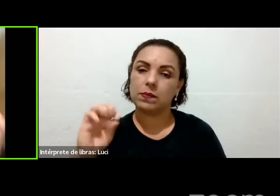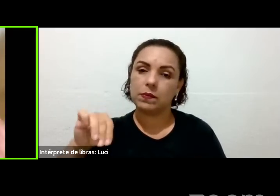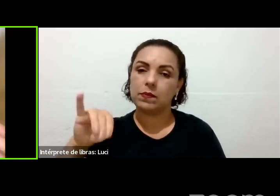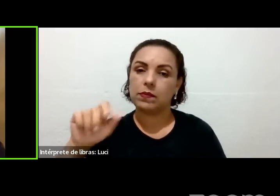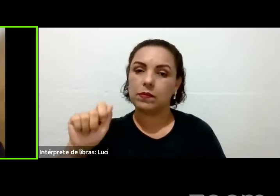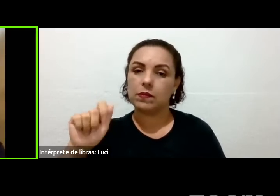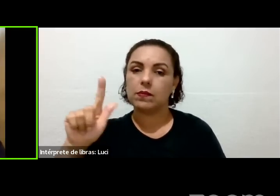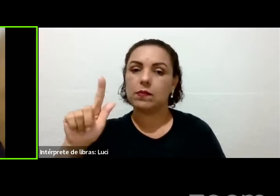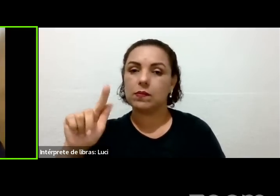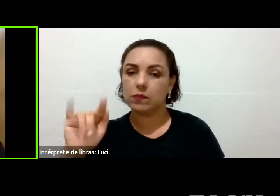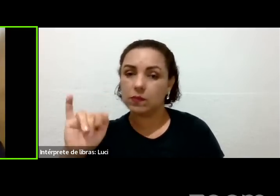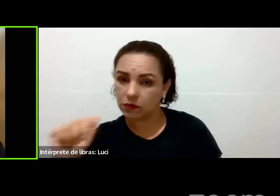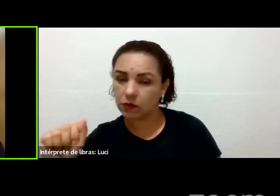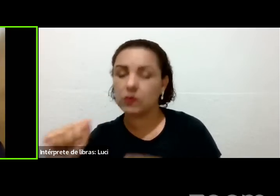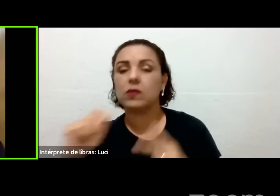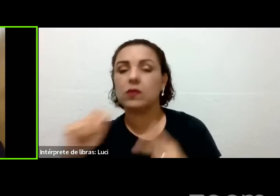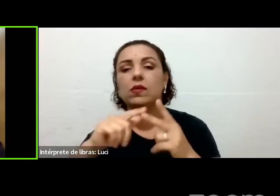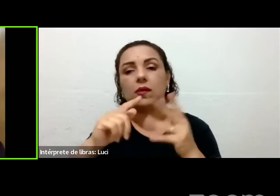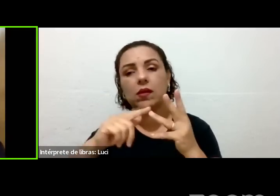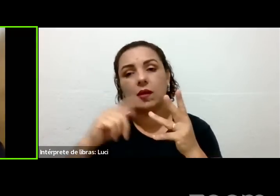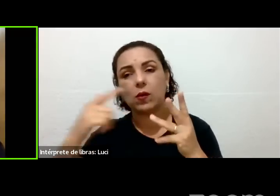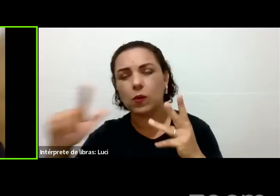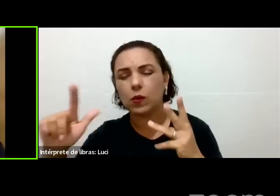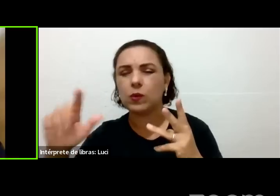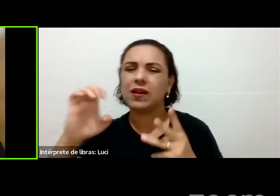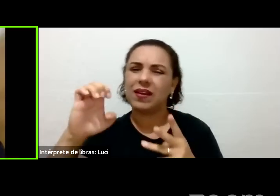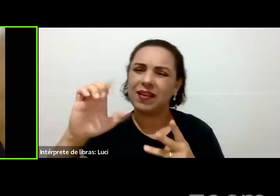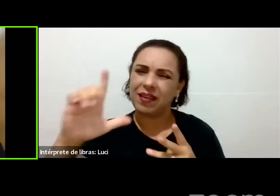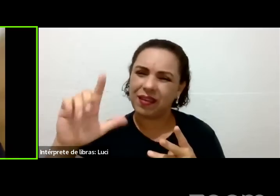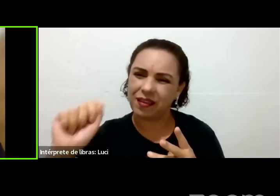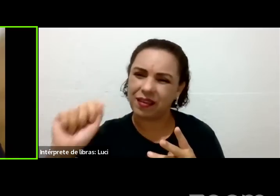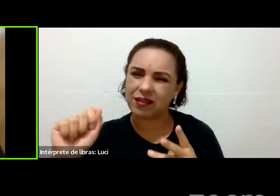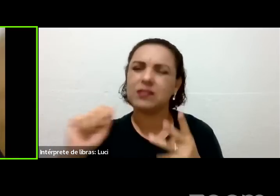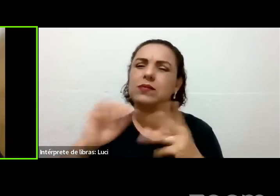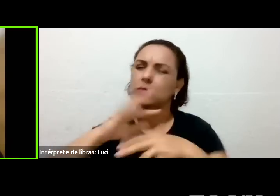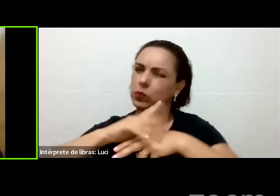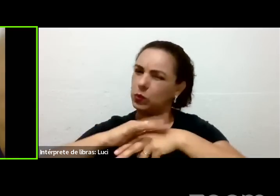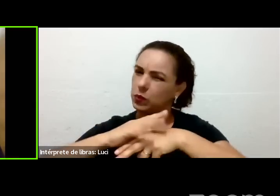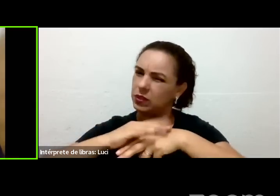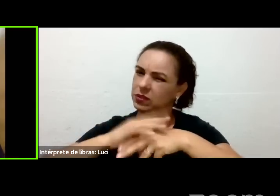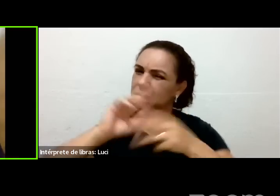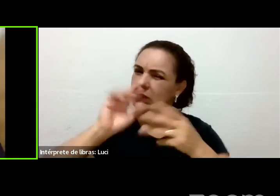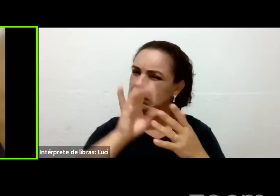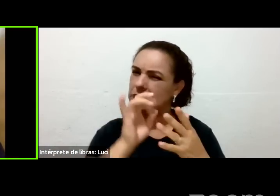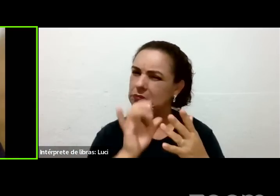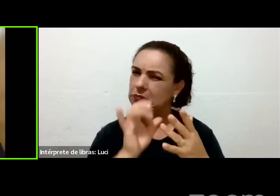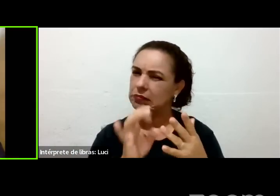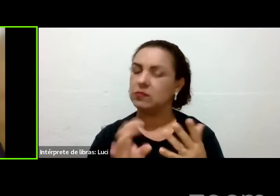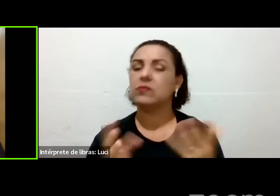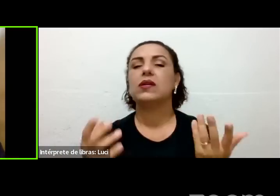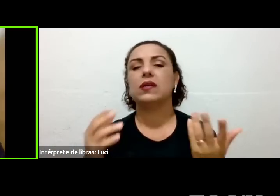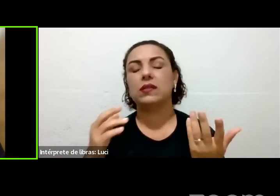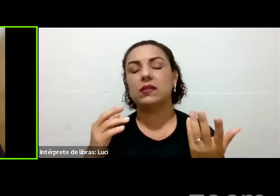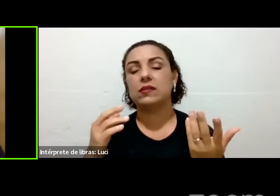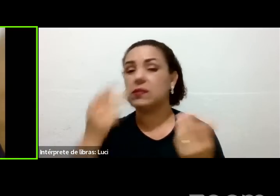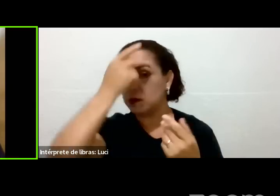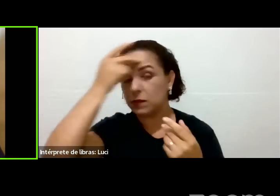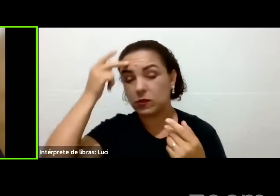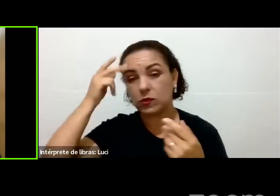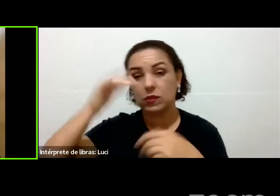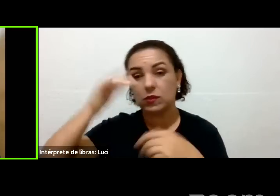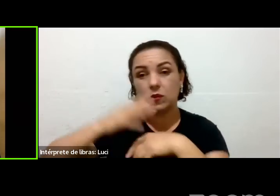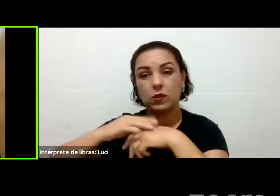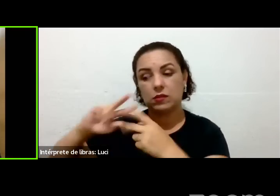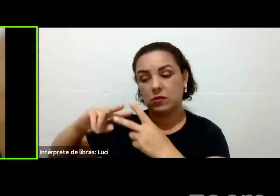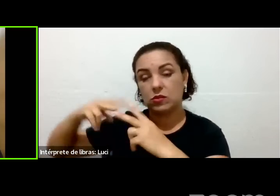esclerose lateral amiotrófica? Ela é degenerativa. A pessoa não vai melhorar, só que ela torna o problema